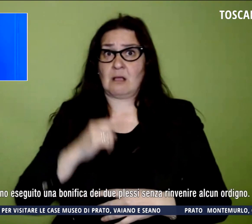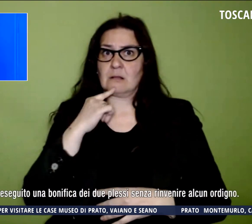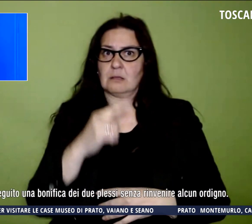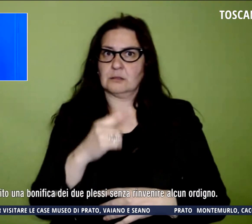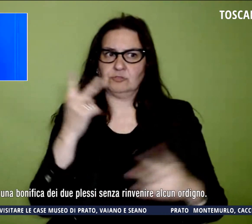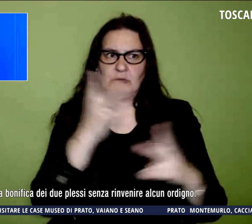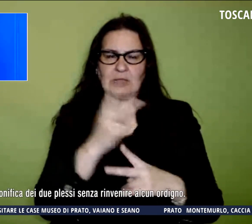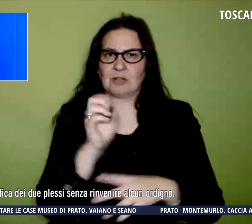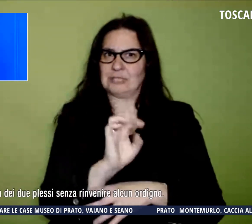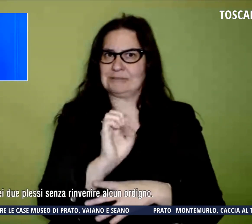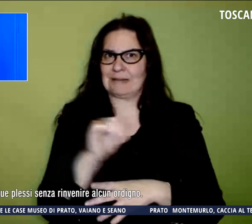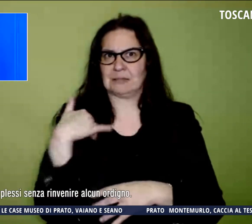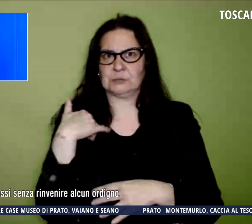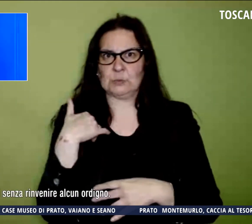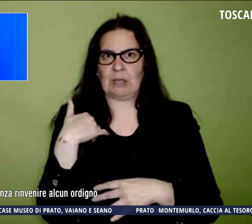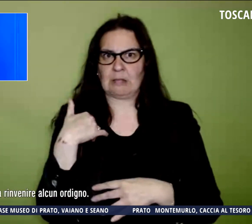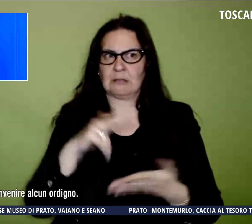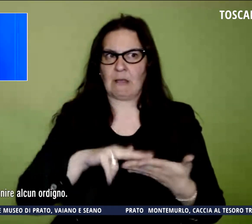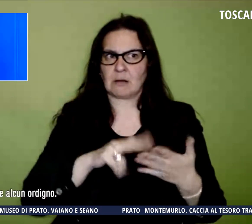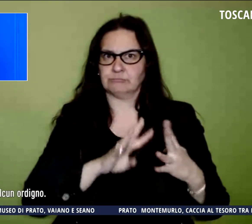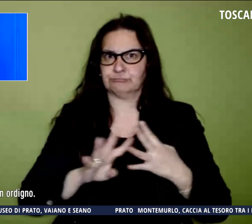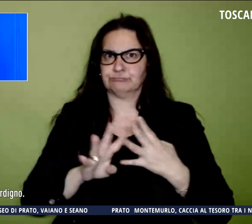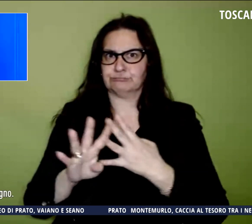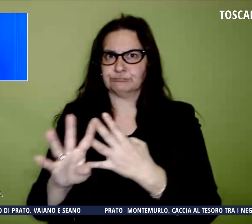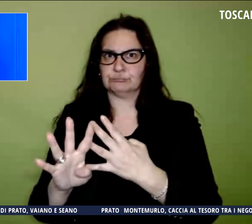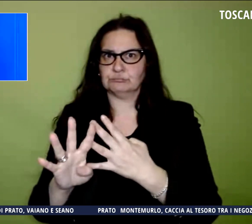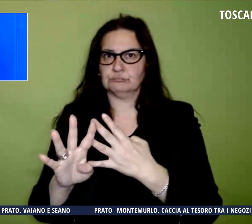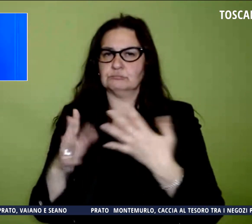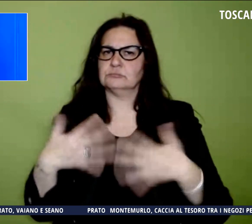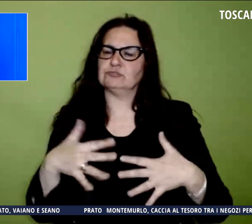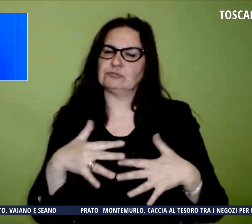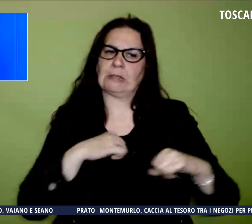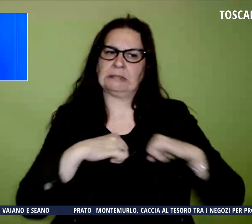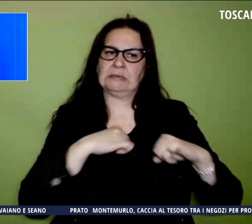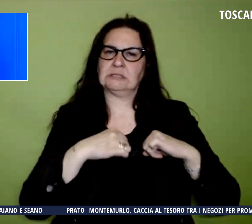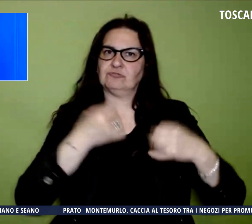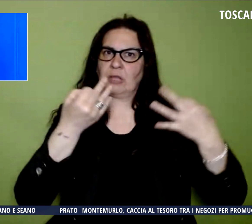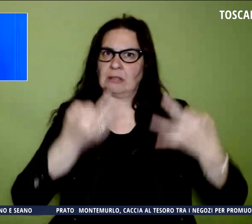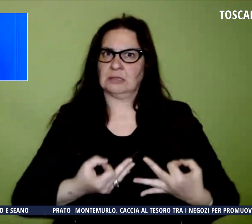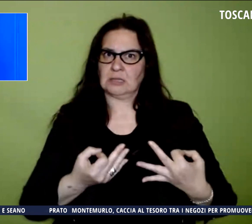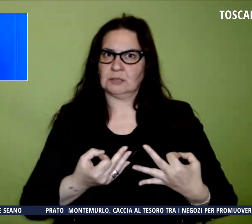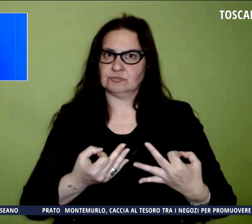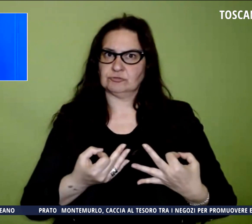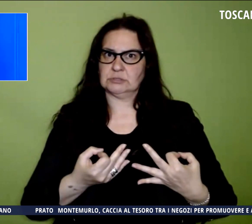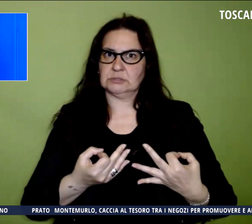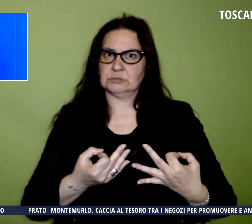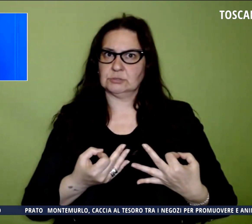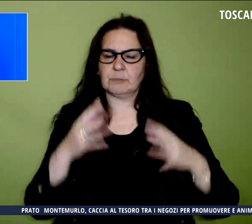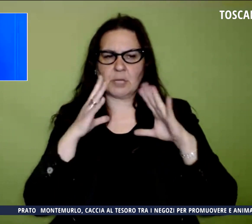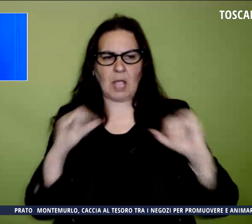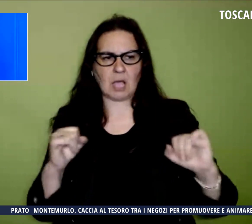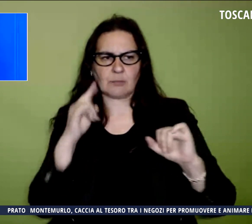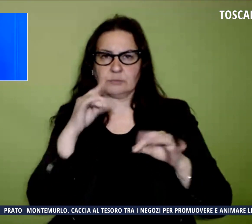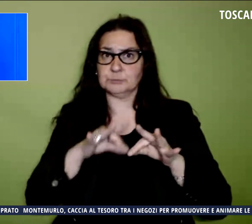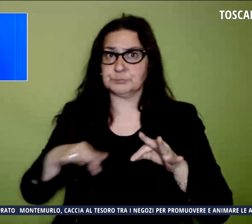insegnanti e studenti già disposto di iniziativa dai dirigenti scolastici, hanno provveduto a cinturare le